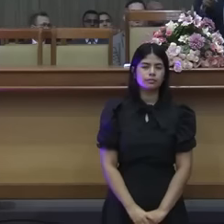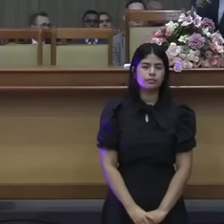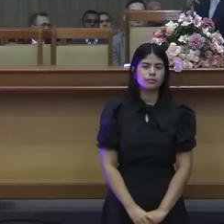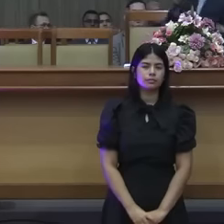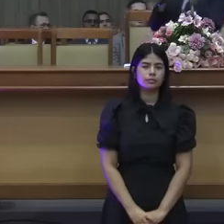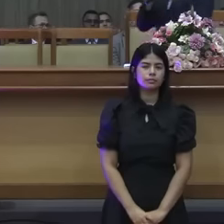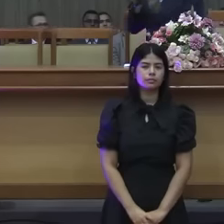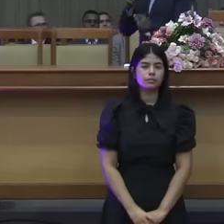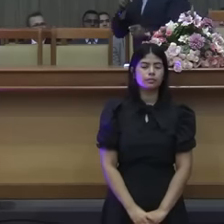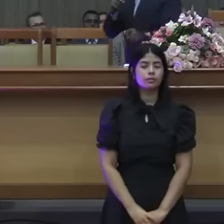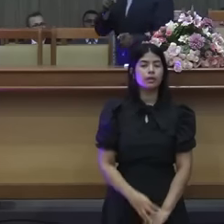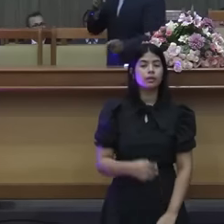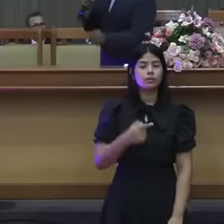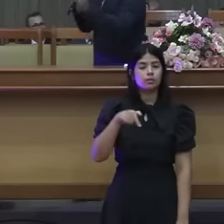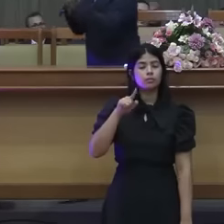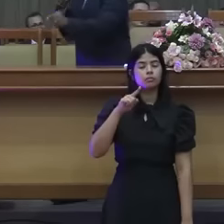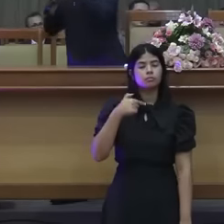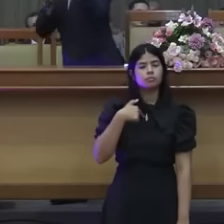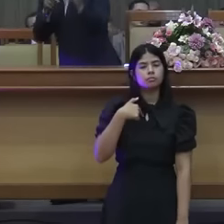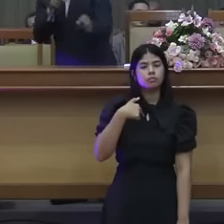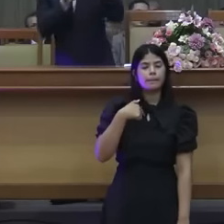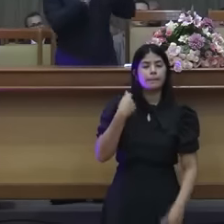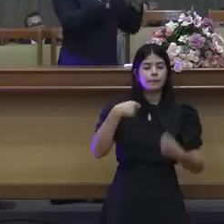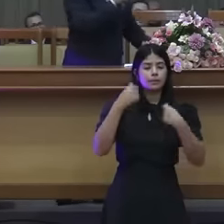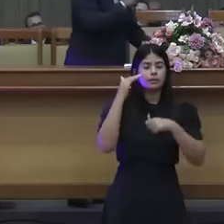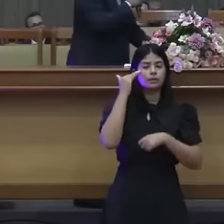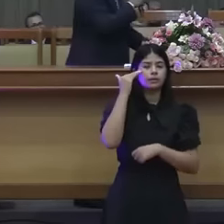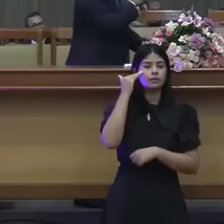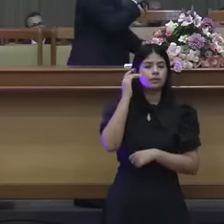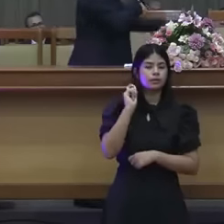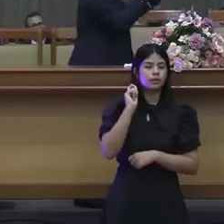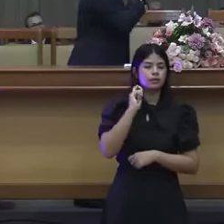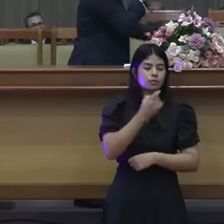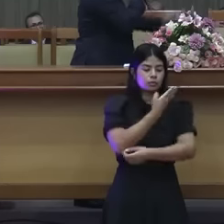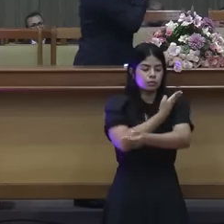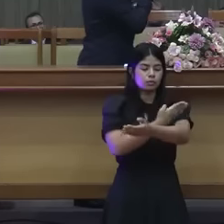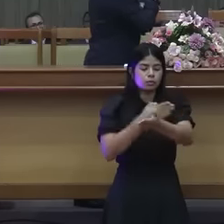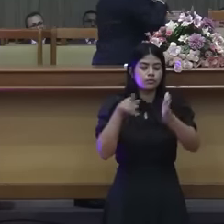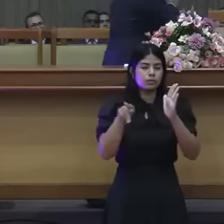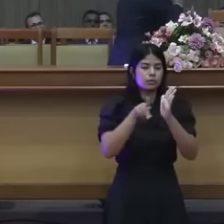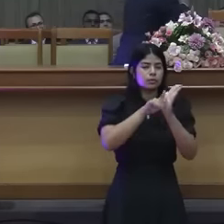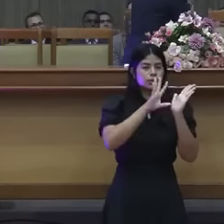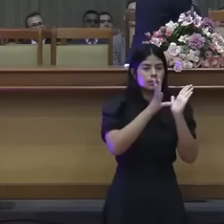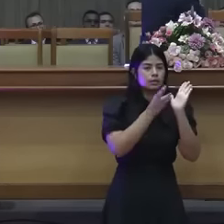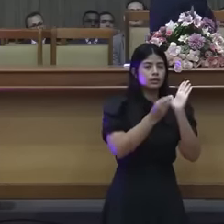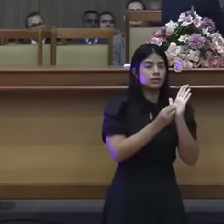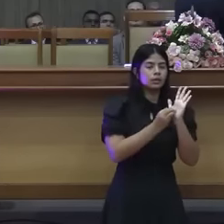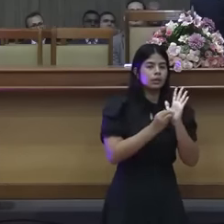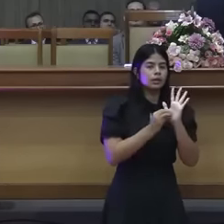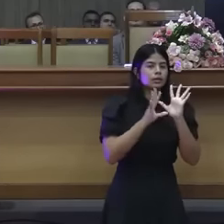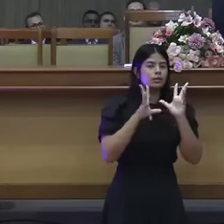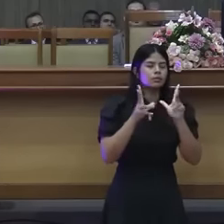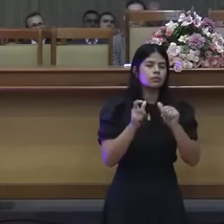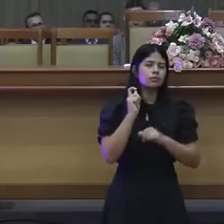Eu tenho que entender que a tradição da igreja é aquilo que os apóstolos